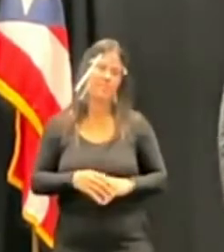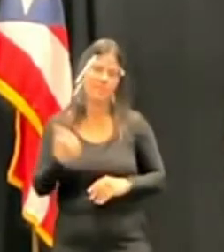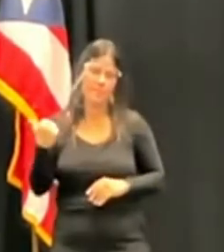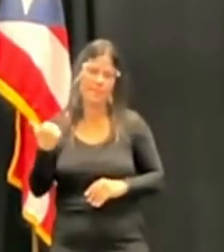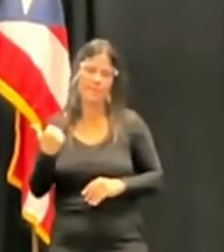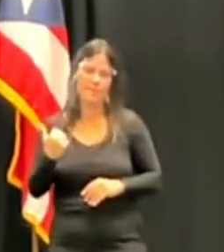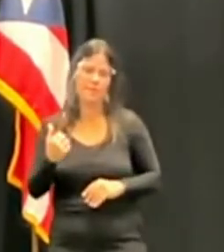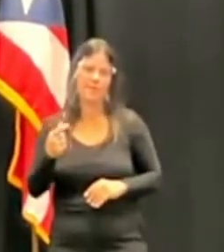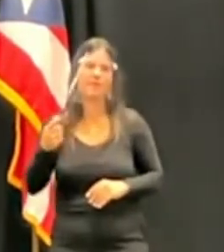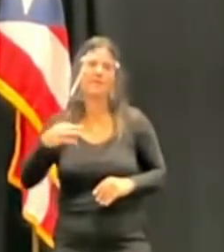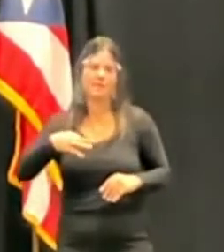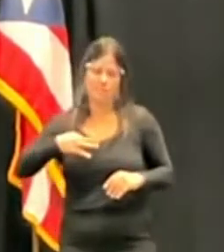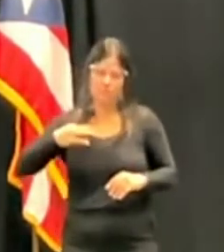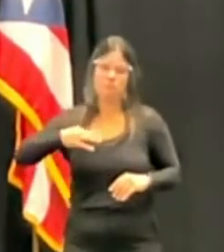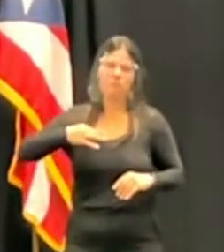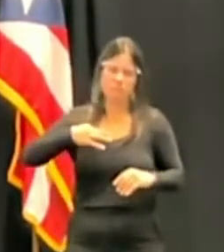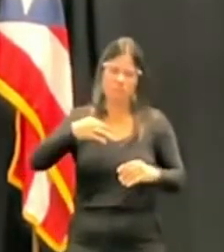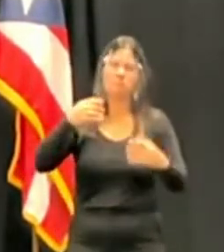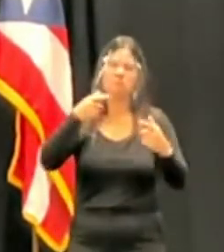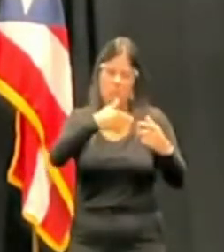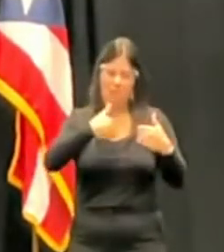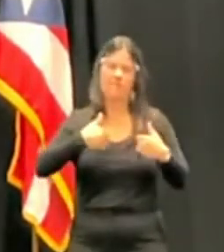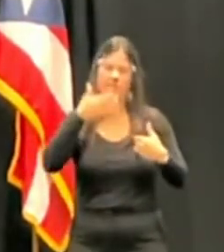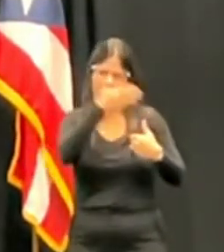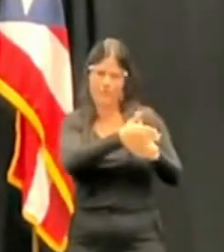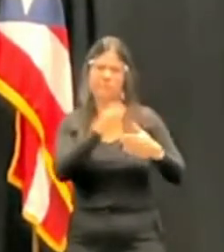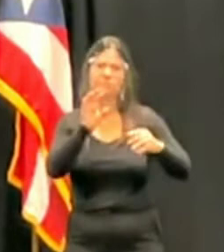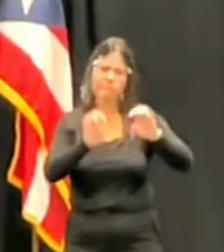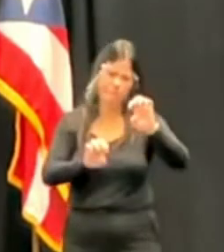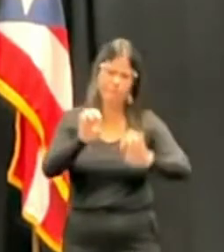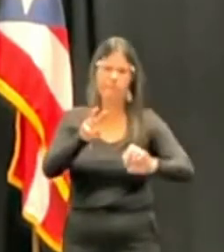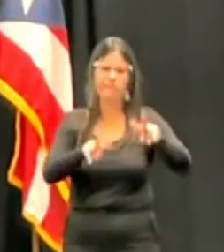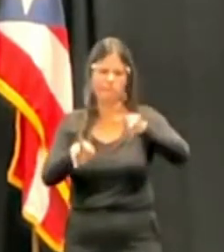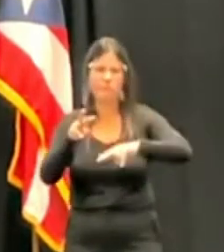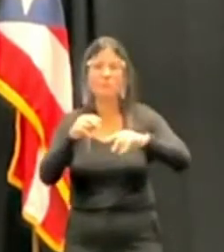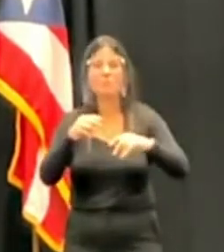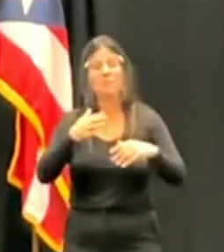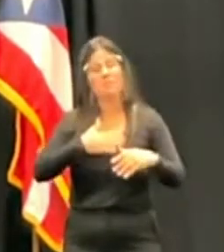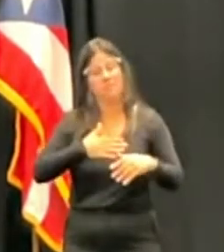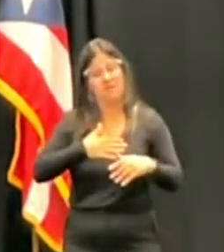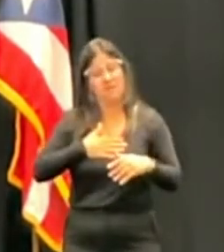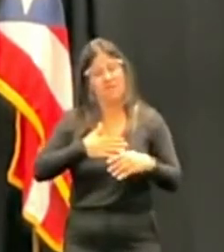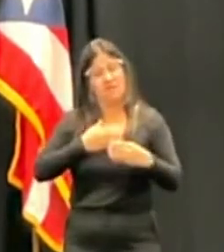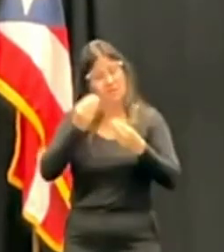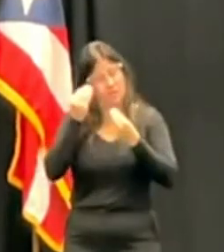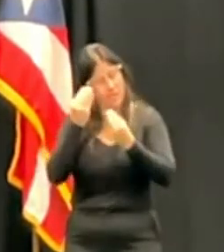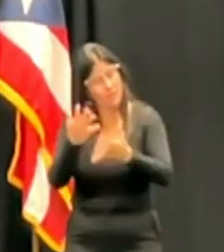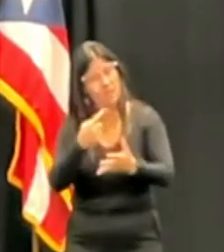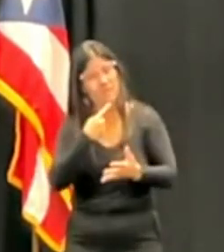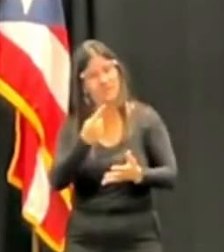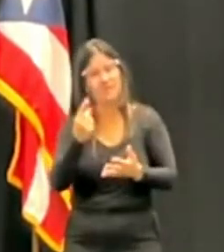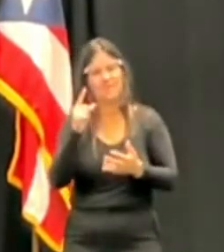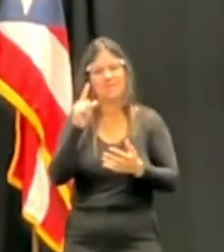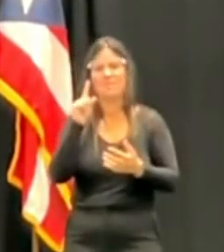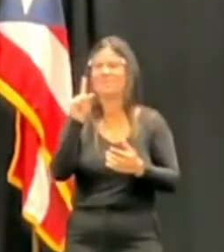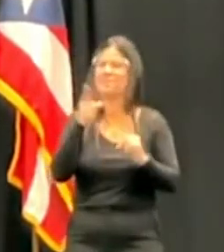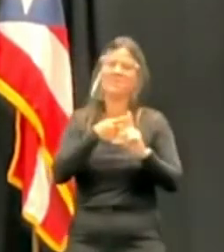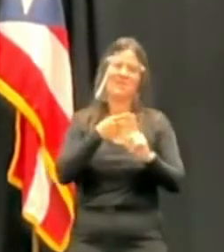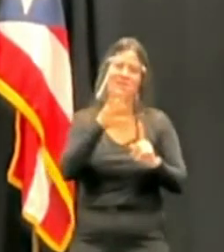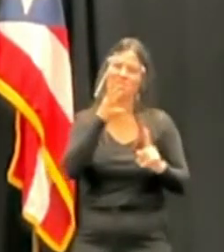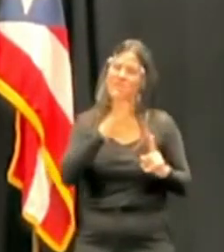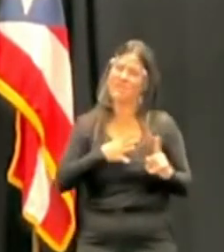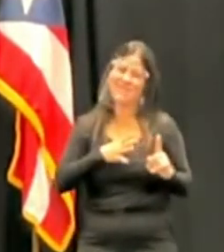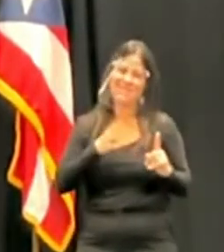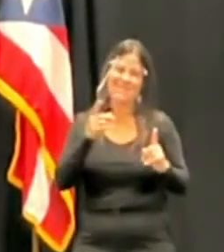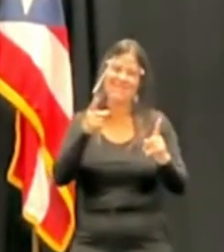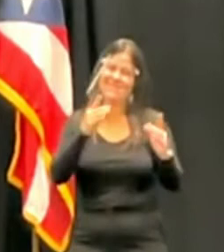desde un principio manifesté que mi intención era designar una mujer al Tribunal Supremo. Así